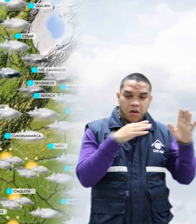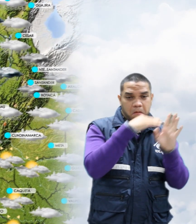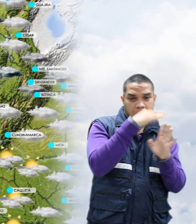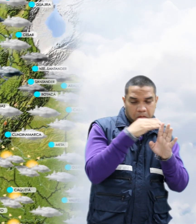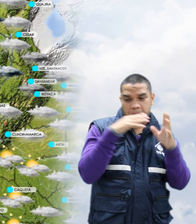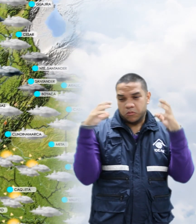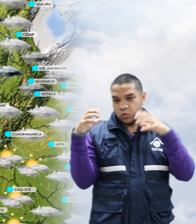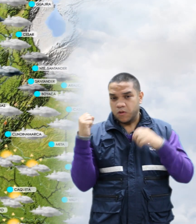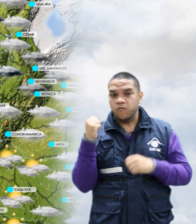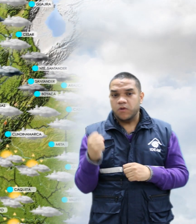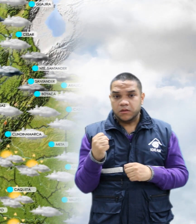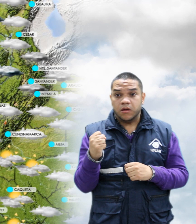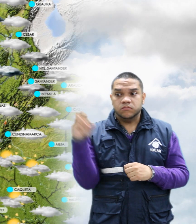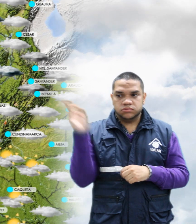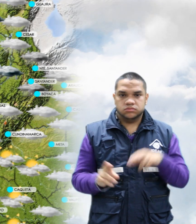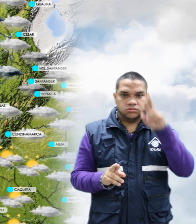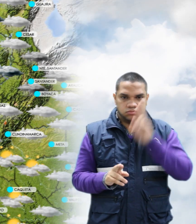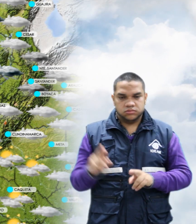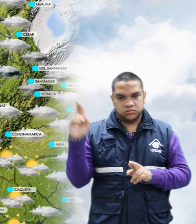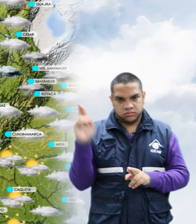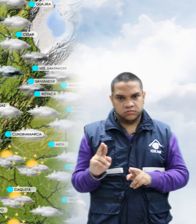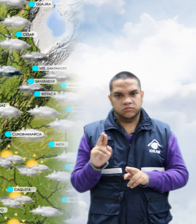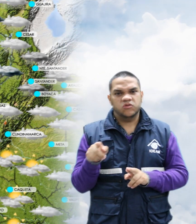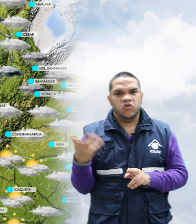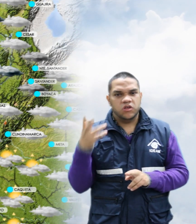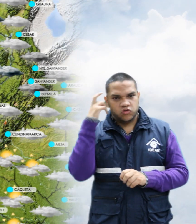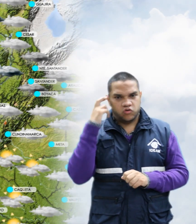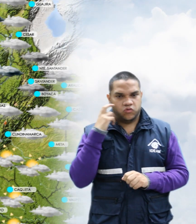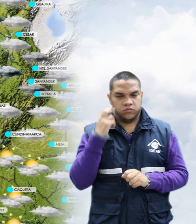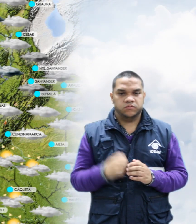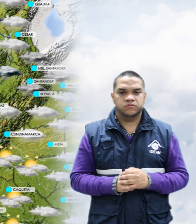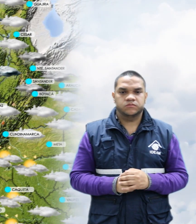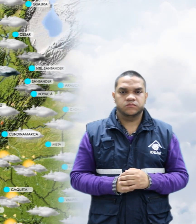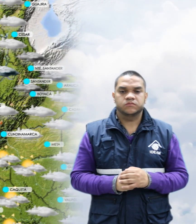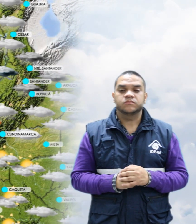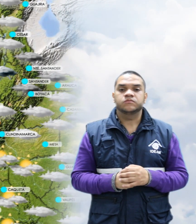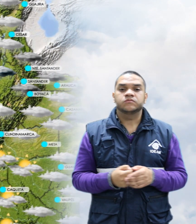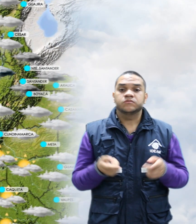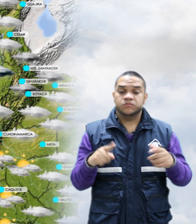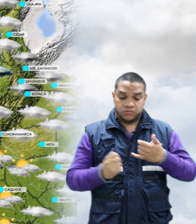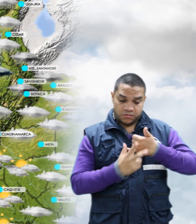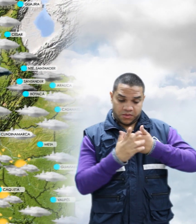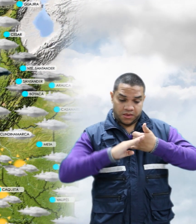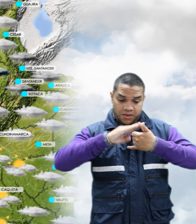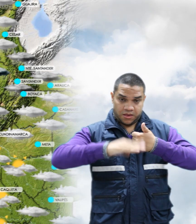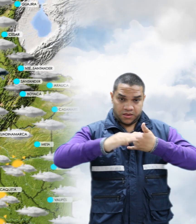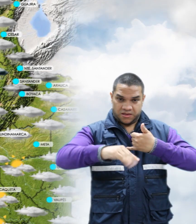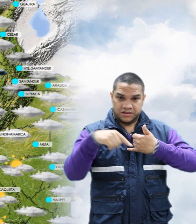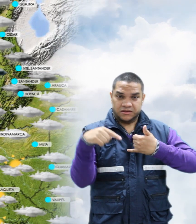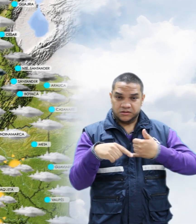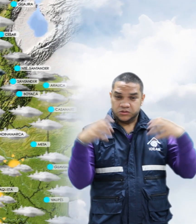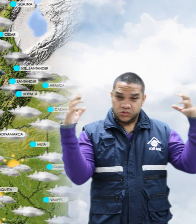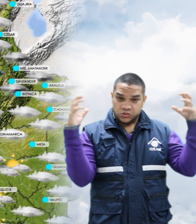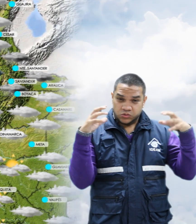e incluso con actividad eléctrica sobre sectores de Chocó. Sobre la región Andina, se prevé que las lluvias más